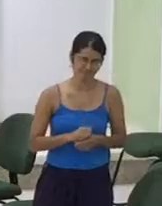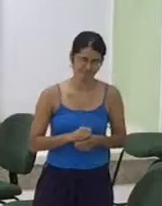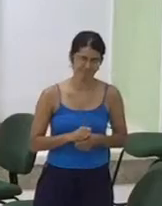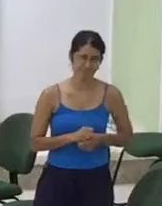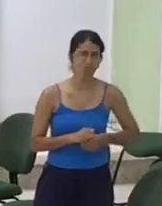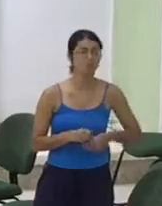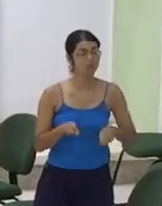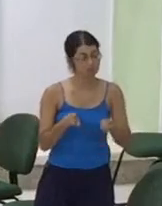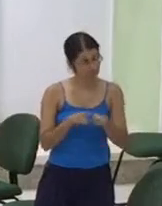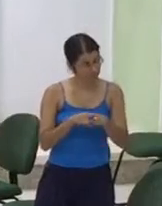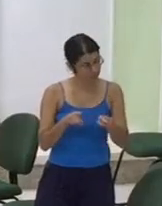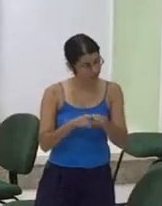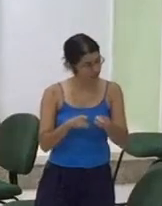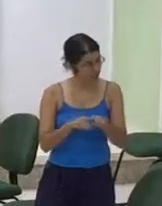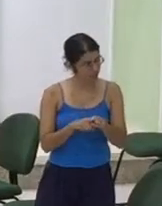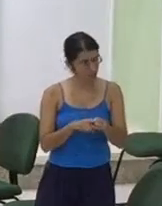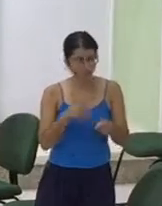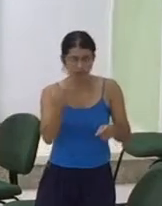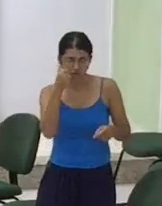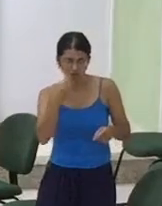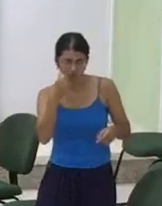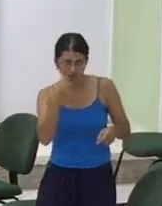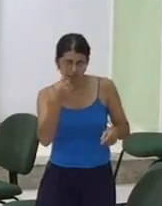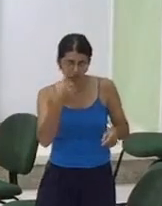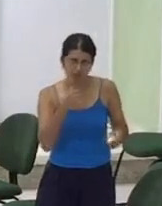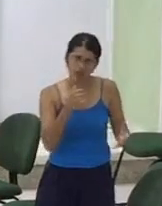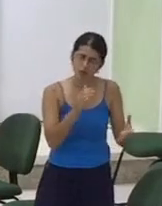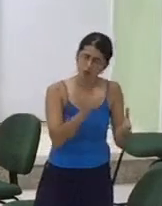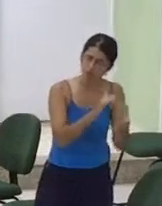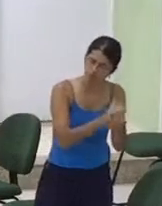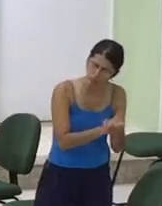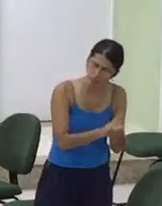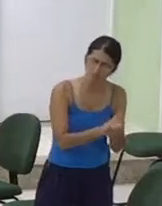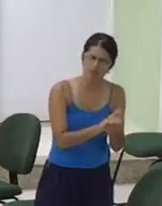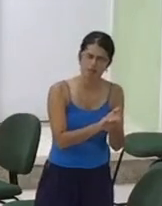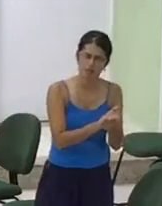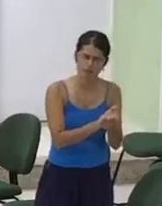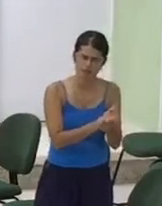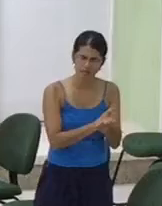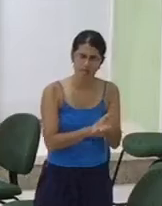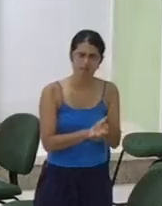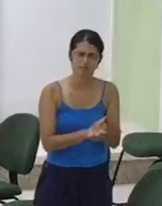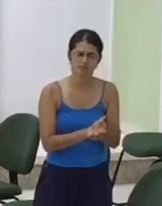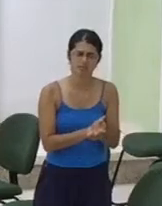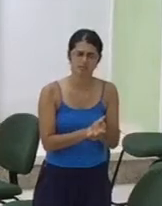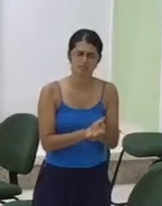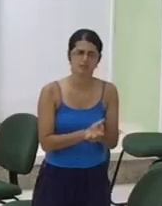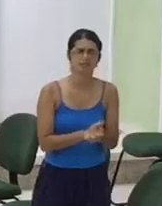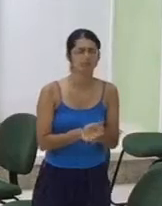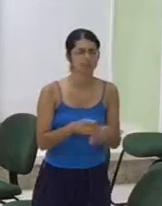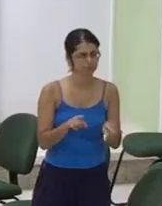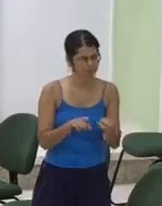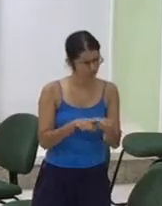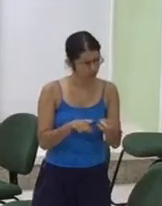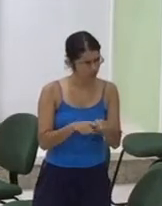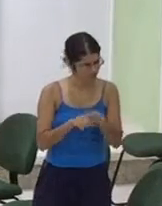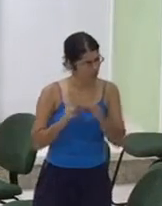esposas Que não são Mulheres de pastor Mas também Que podem exercer Esse mesmo ministério Tão